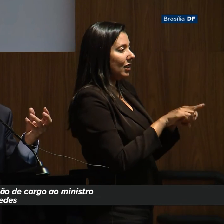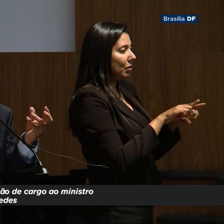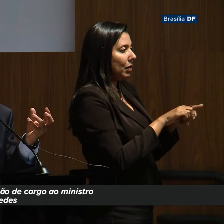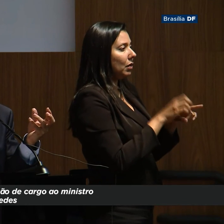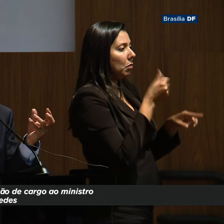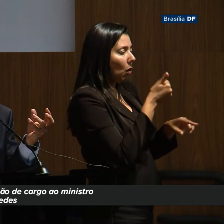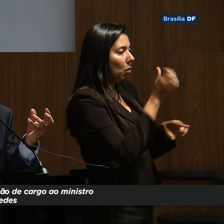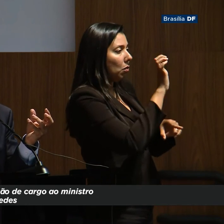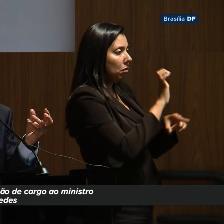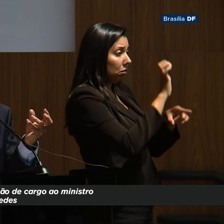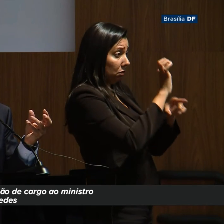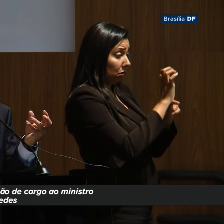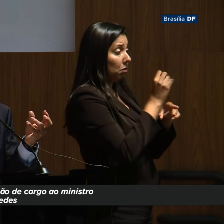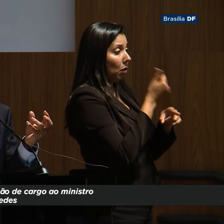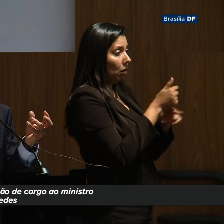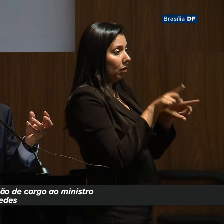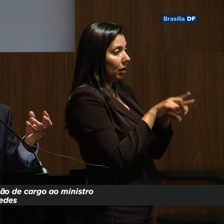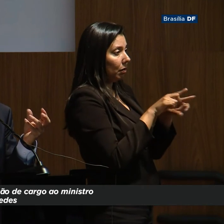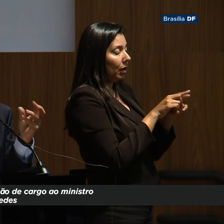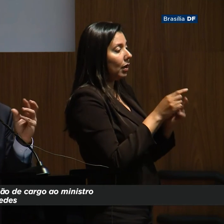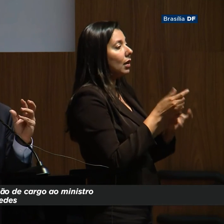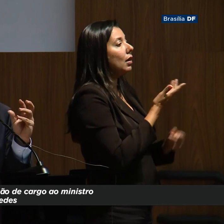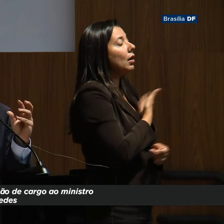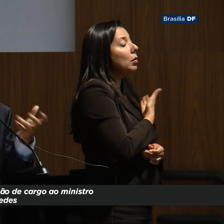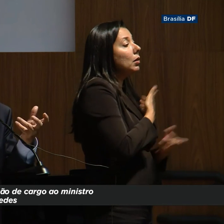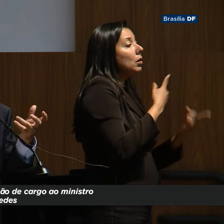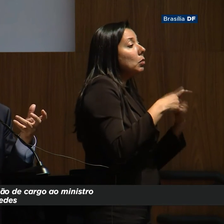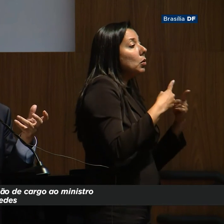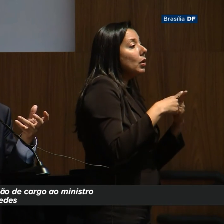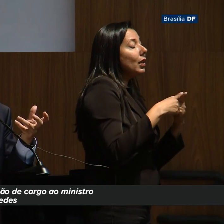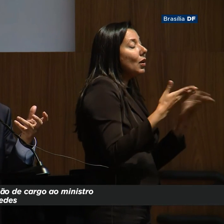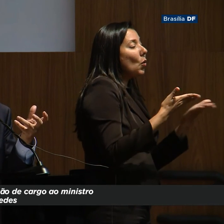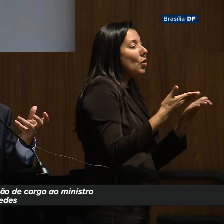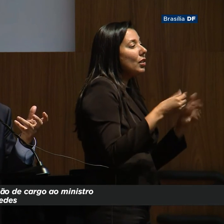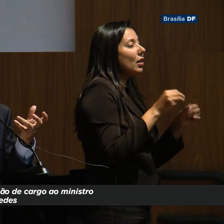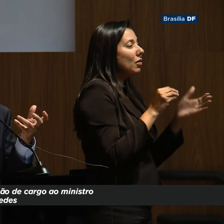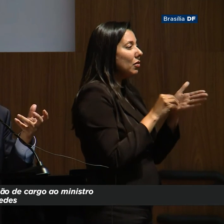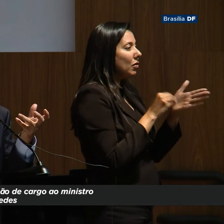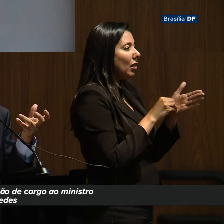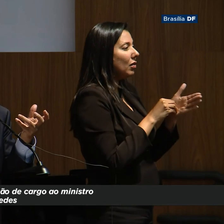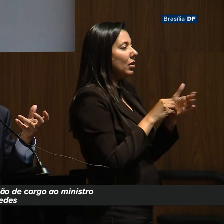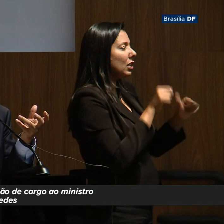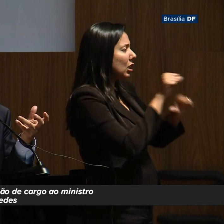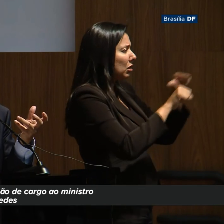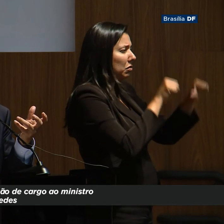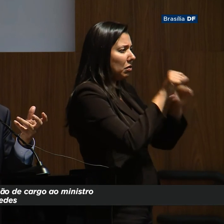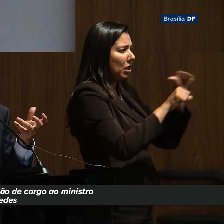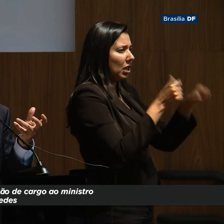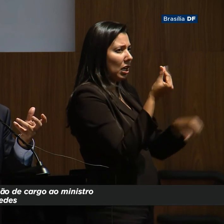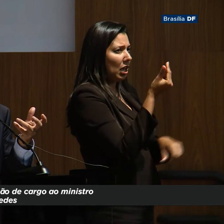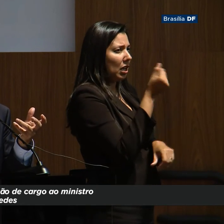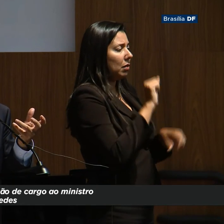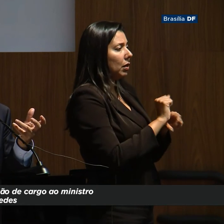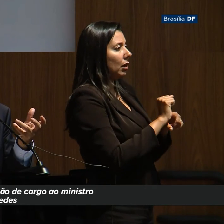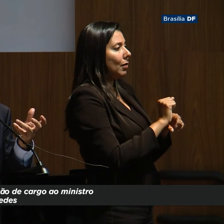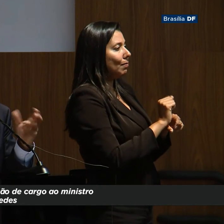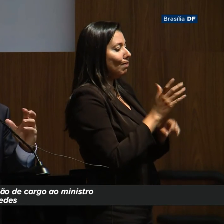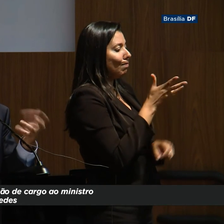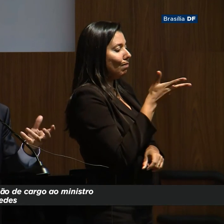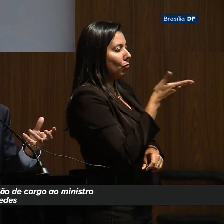eficiente e fraterno, porque hoje o Estado é ineficiente e transfere renda para privilégios,